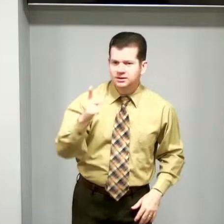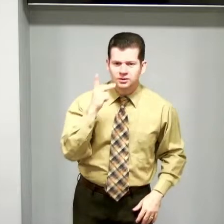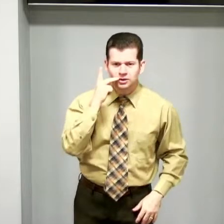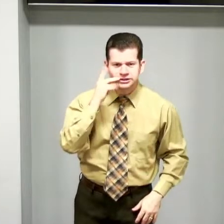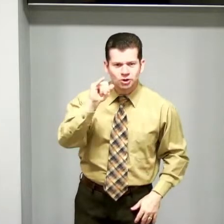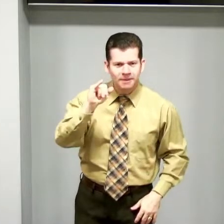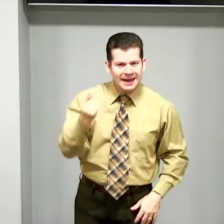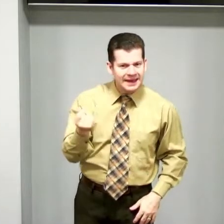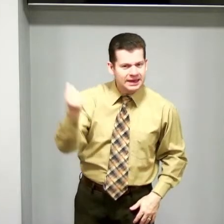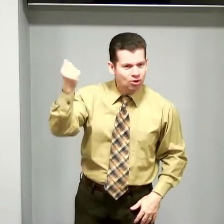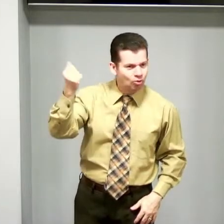seu pai é rico?